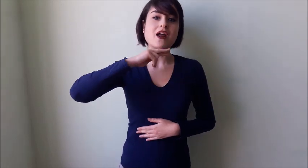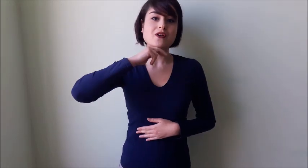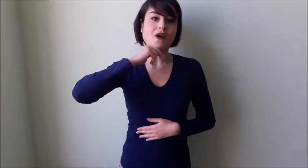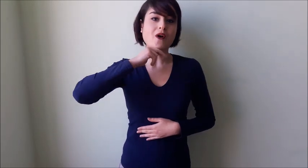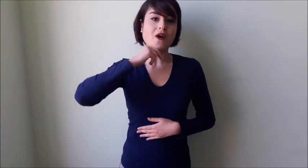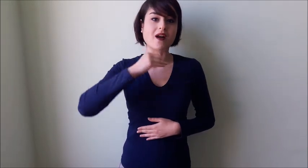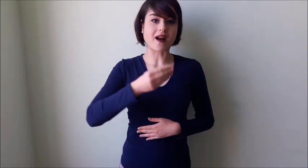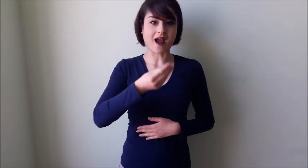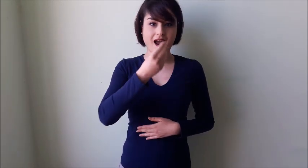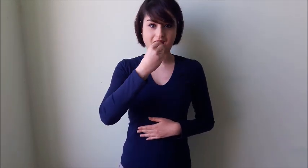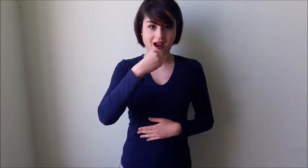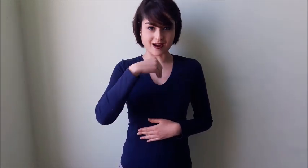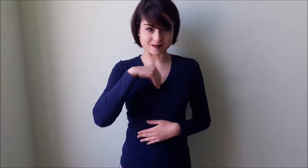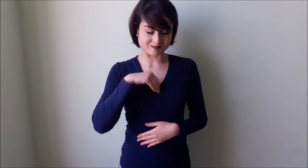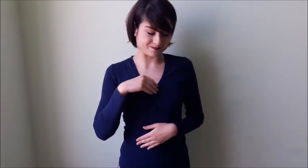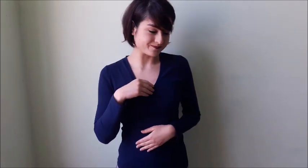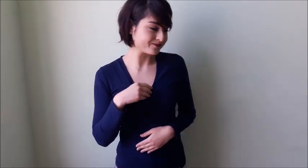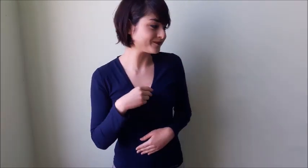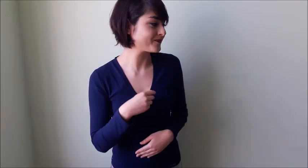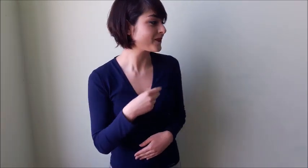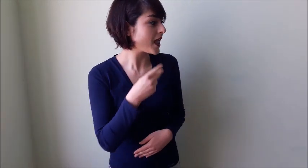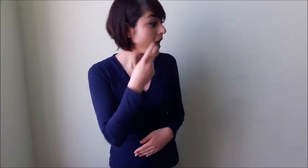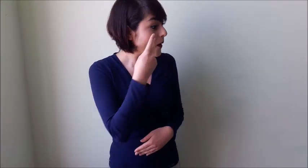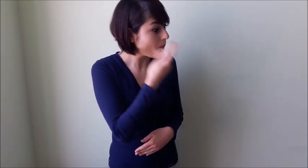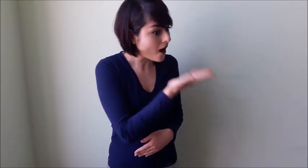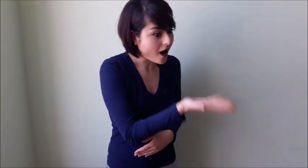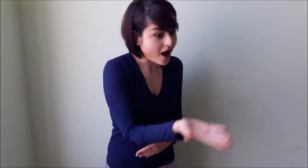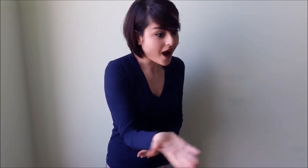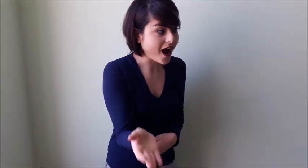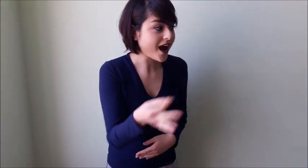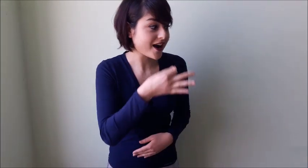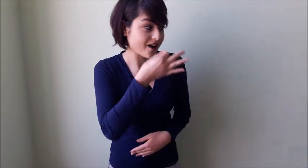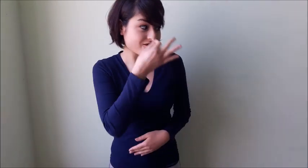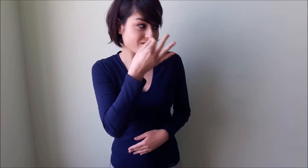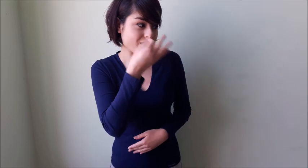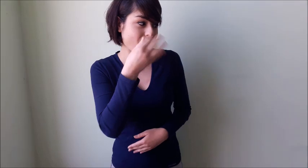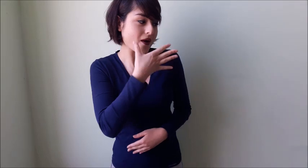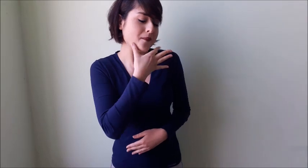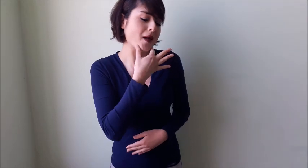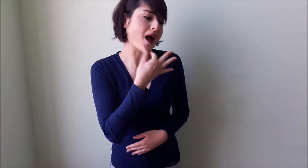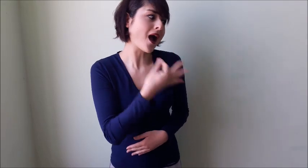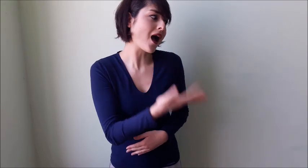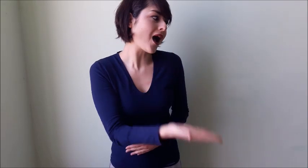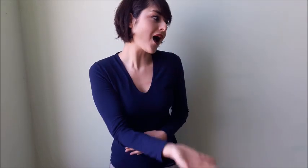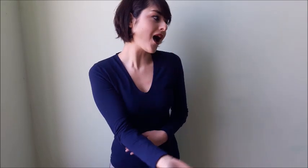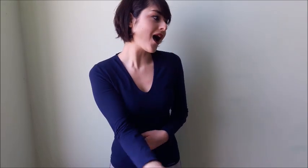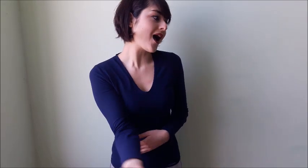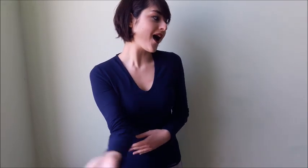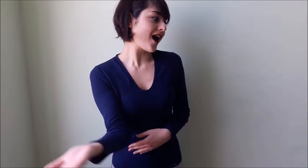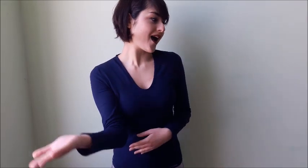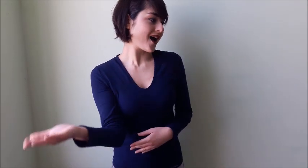mangerò la nonnina. Uuu, guarda che bei fiori ci sono lì.